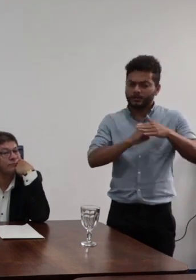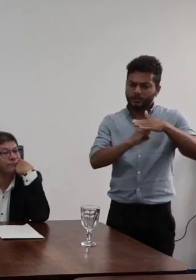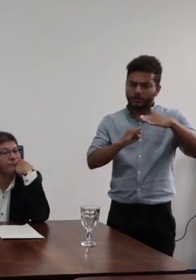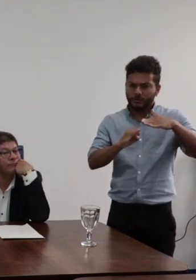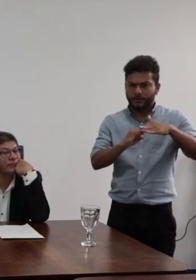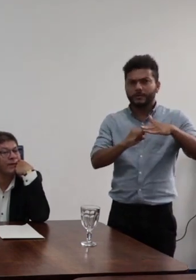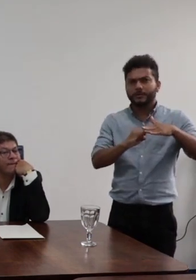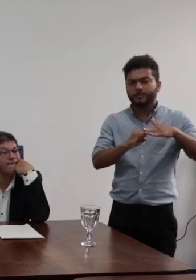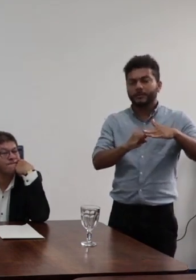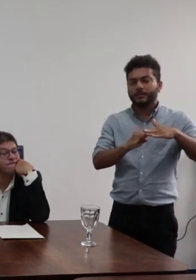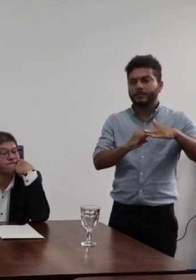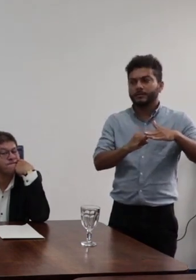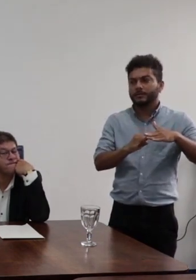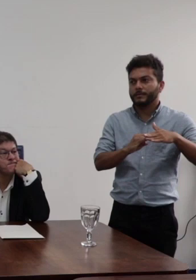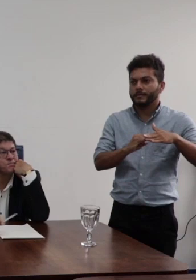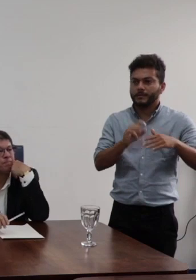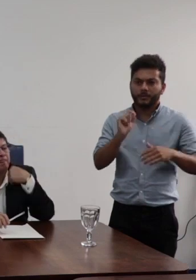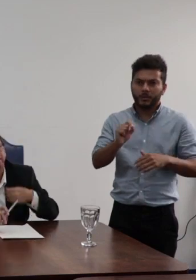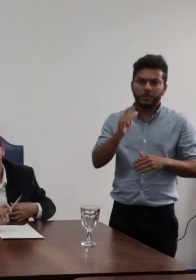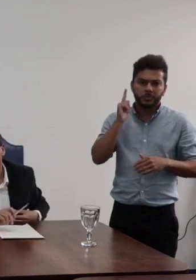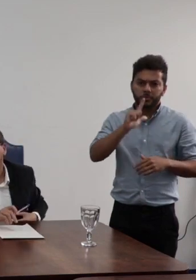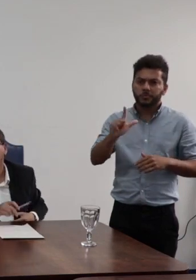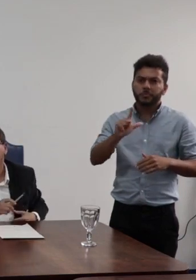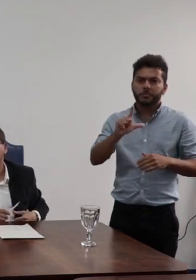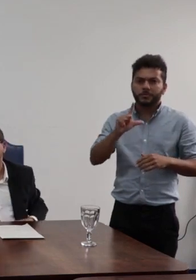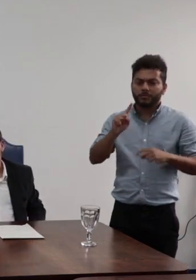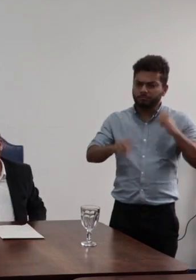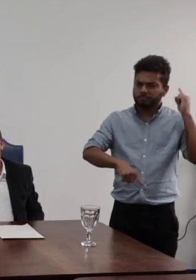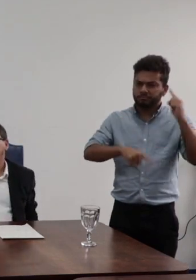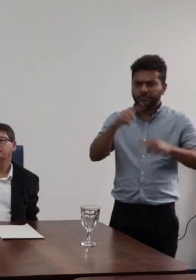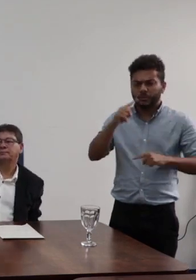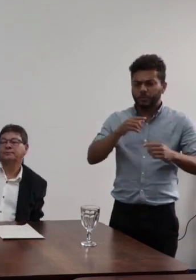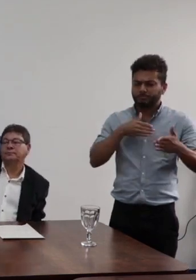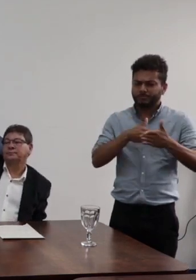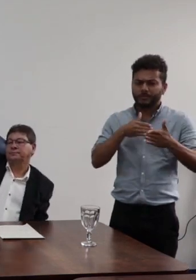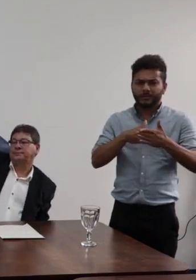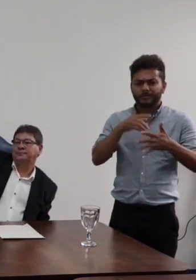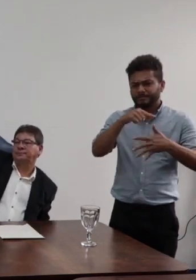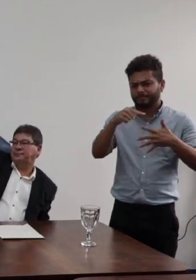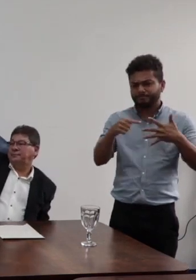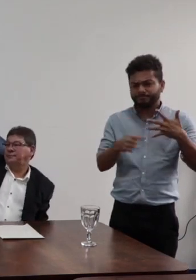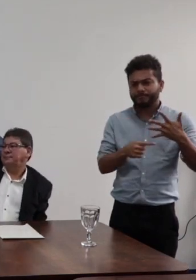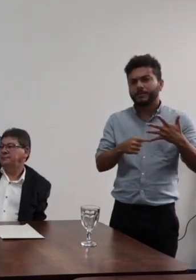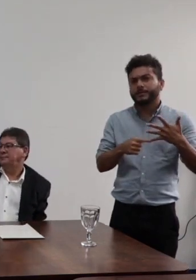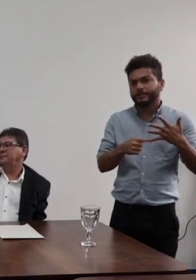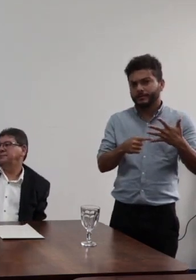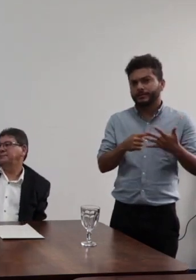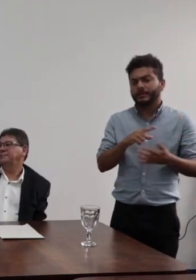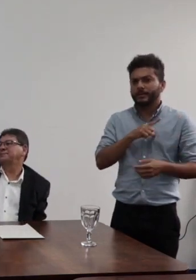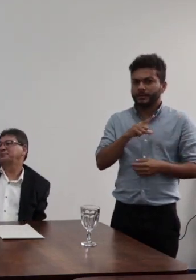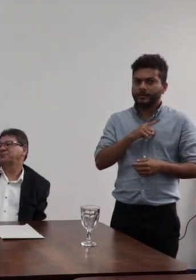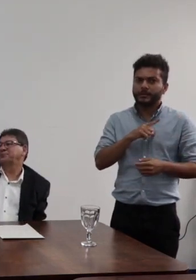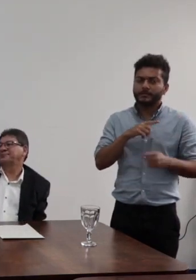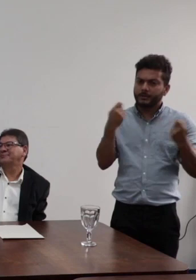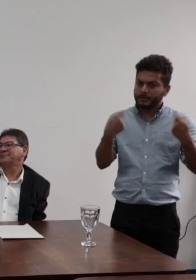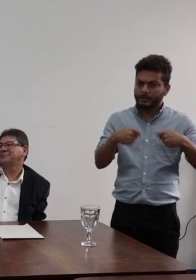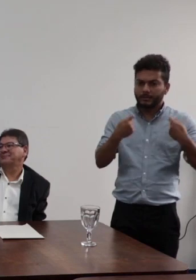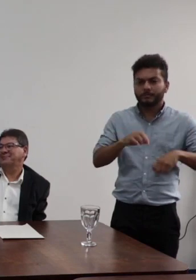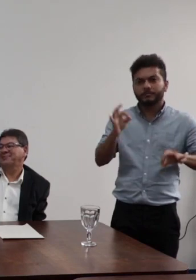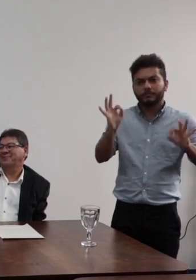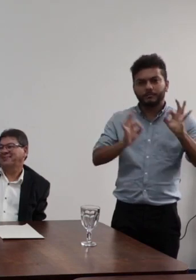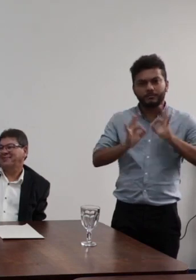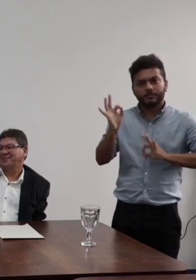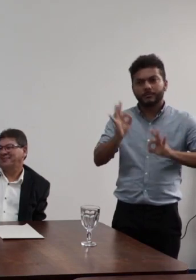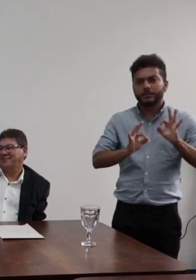que de fato consiga superar todos os obstáculos que a gente de fato construa um planejamento que de fato dê conta